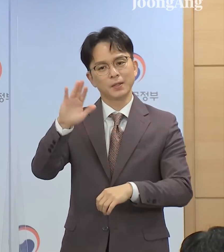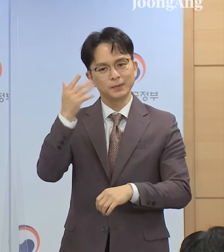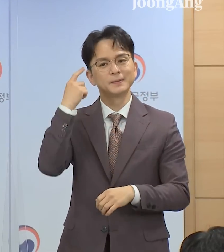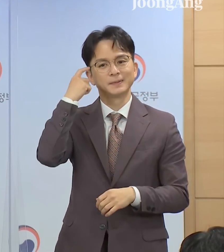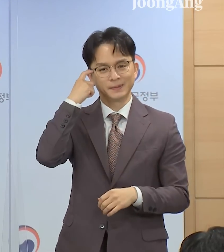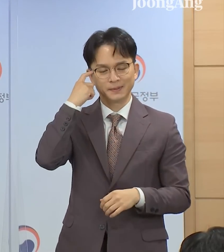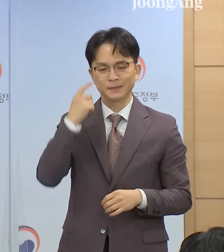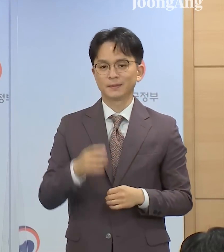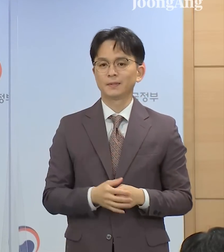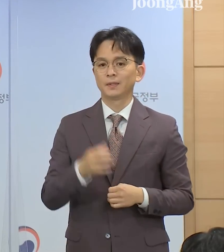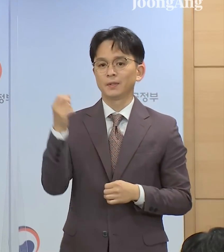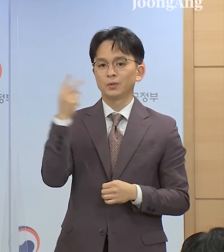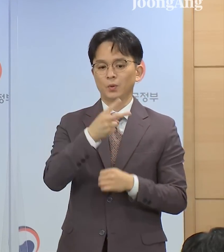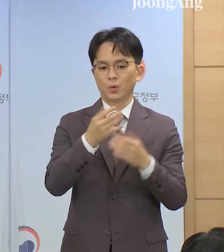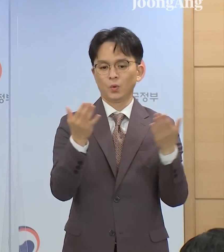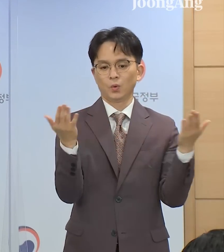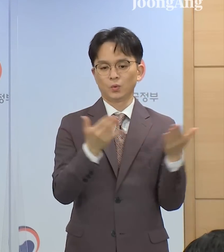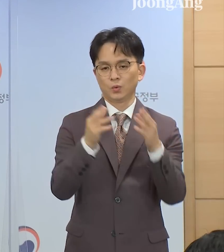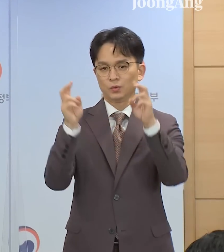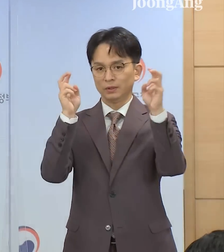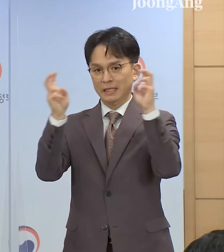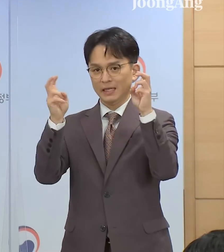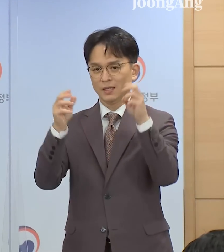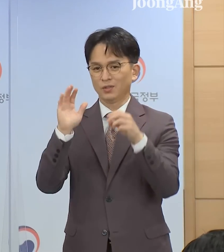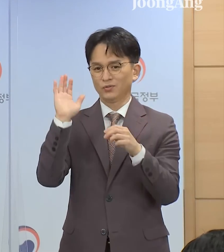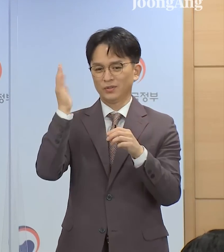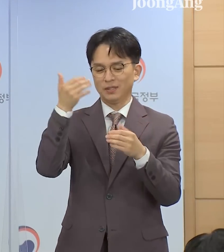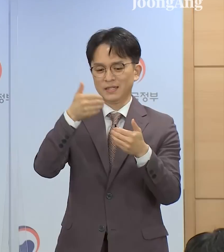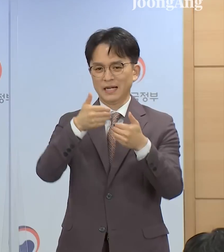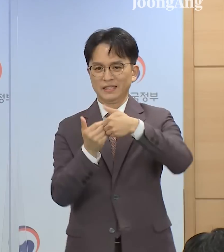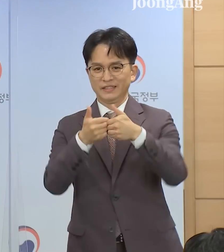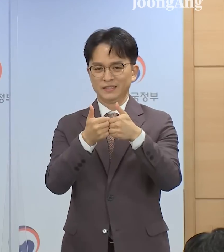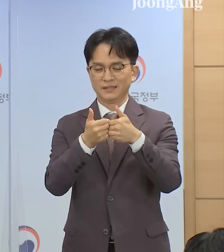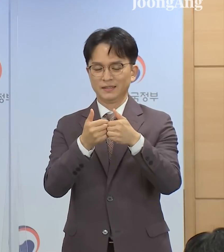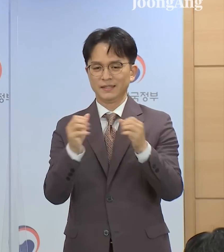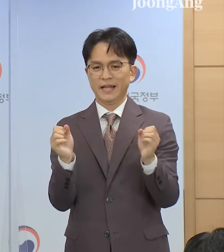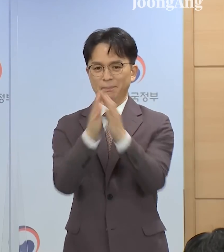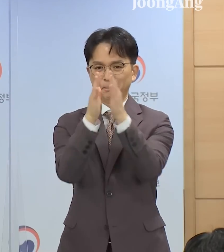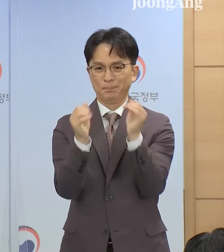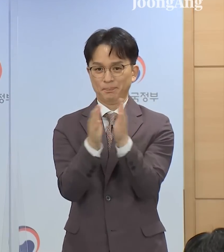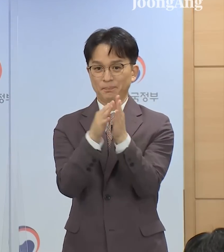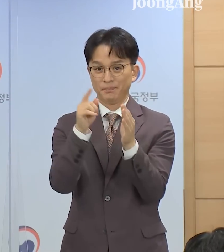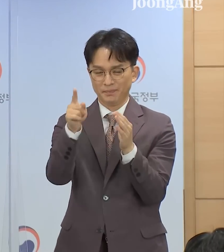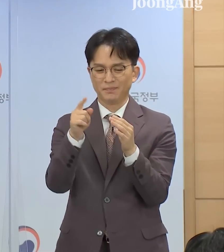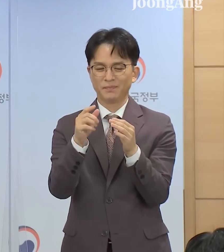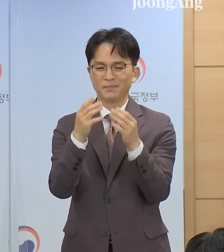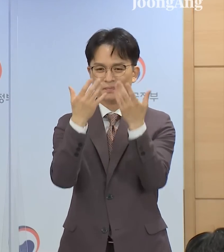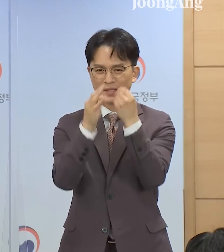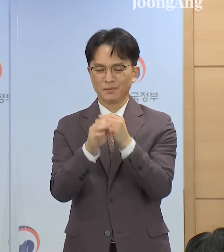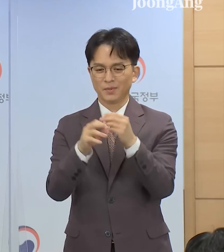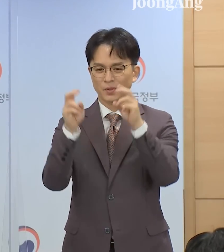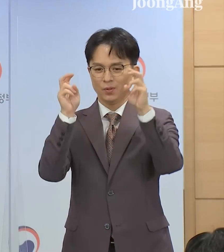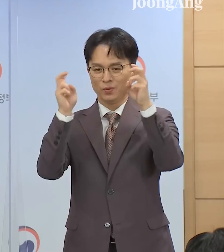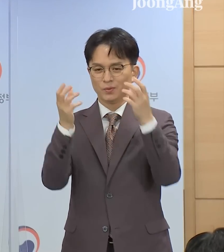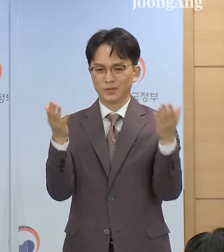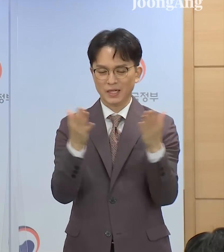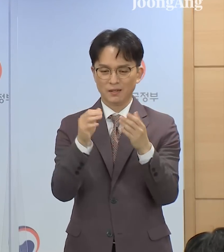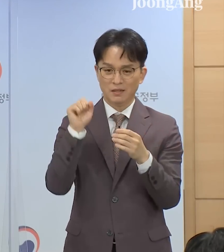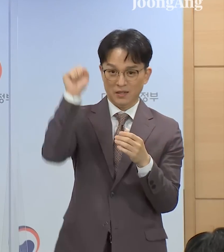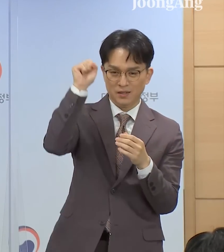나아가 노사가 대립하는 사회적 갈등 상황 또는 사업체 경영 과정에서 범행에 이르게 된 노사